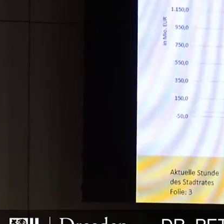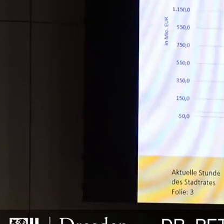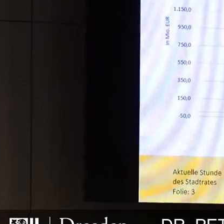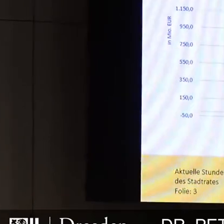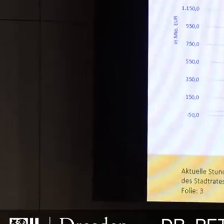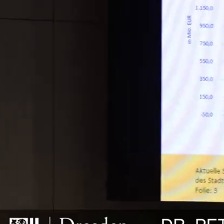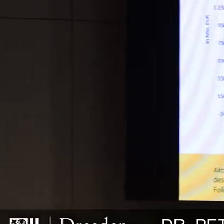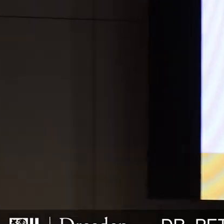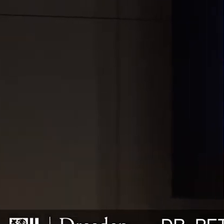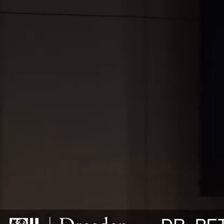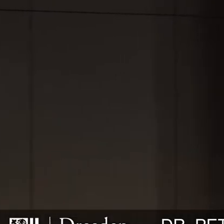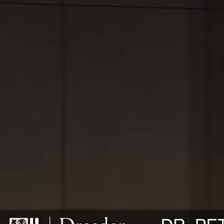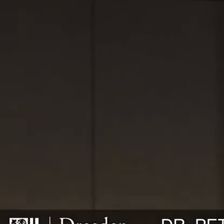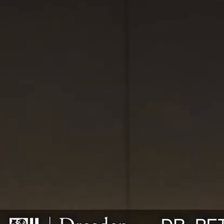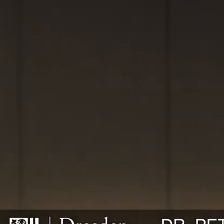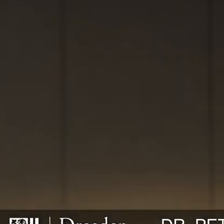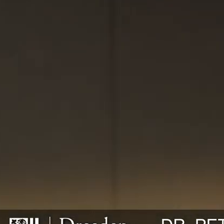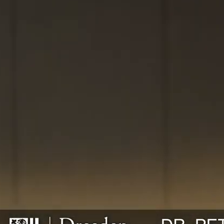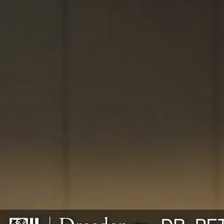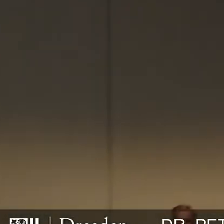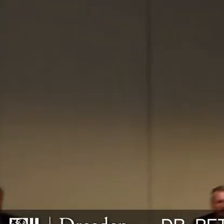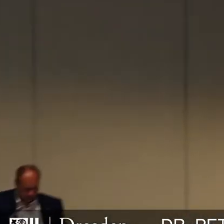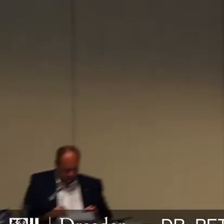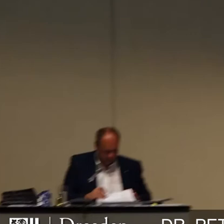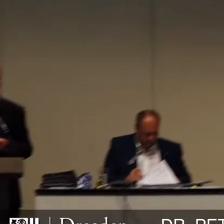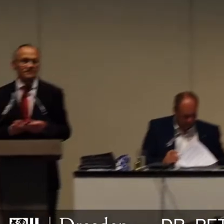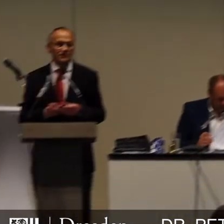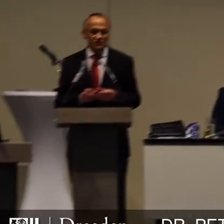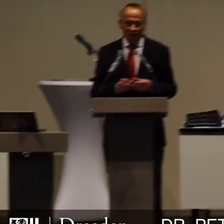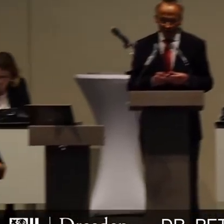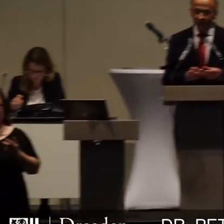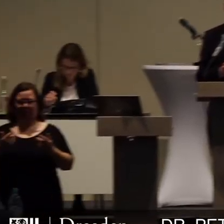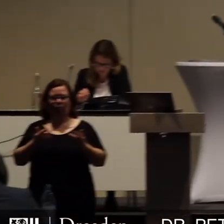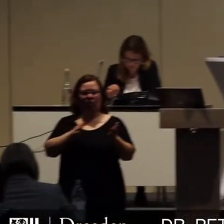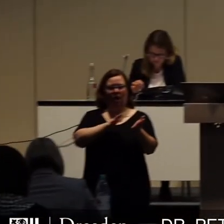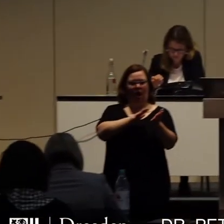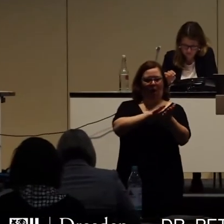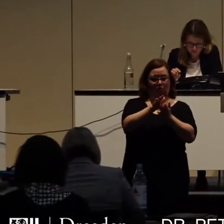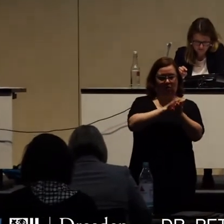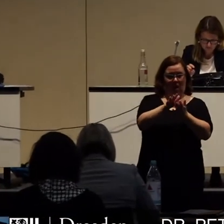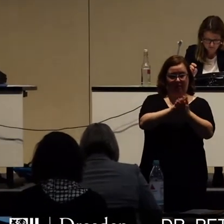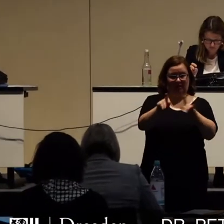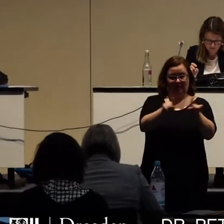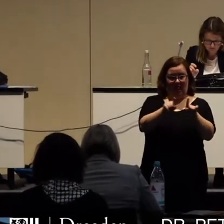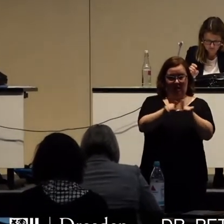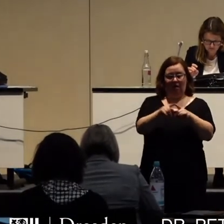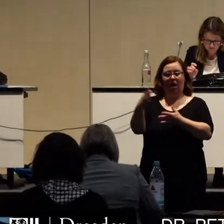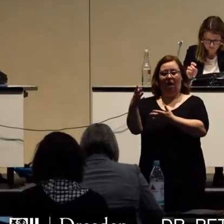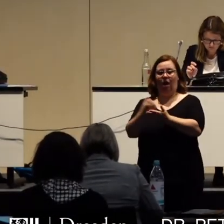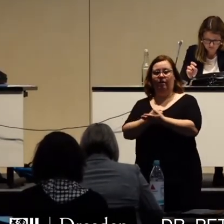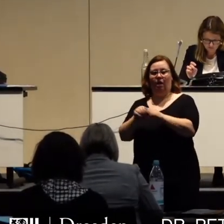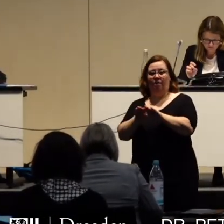Eine Antwort, die heißt, wir geben gleich viel aus, obwohl wir erheblich weniger Einnahmen haben.